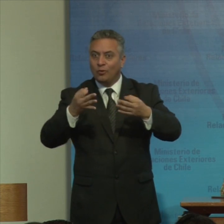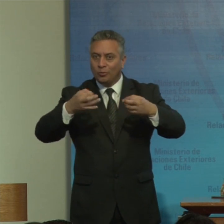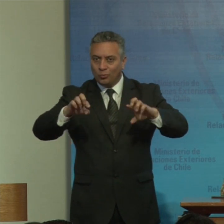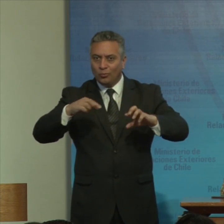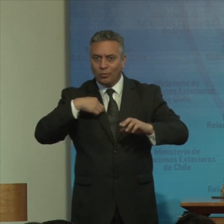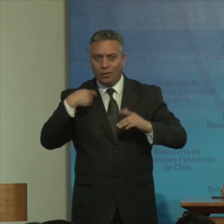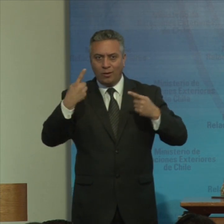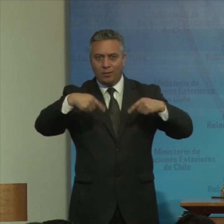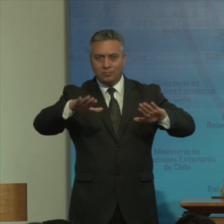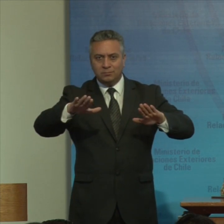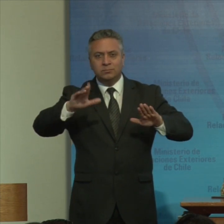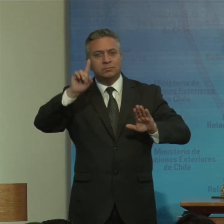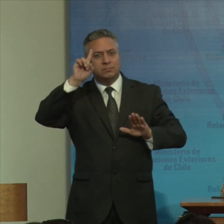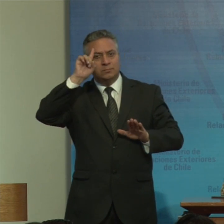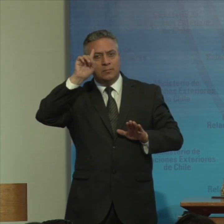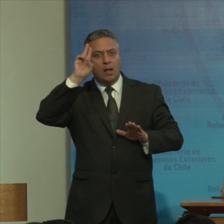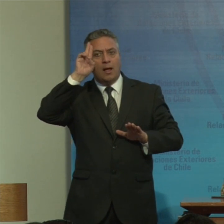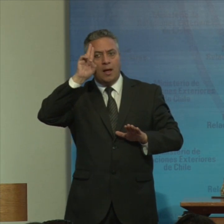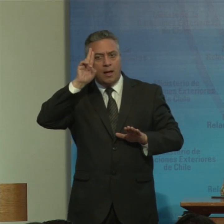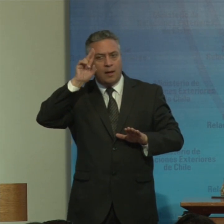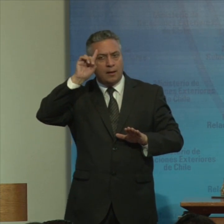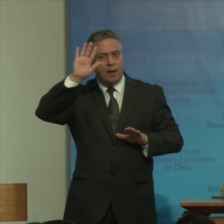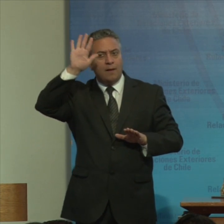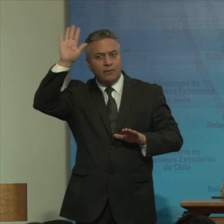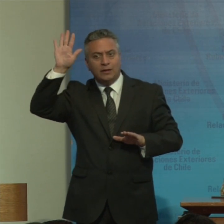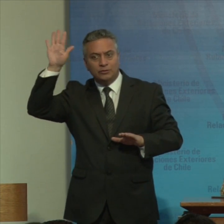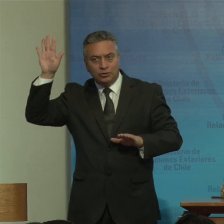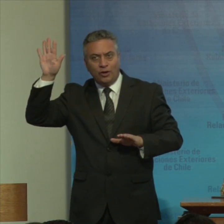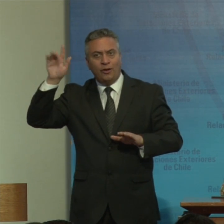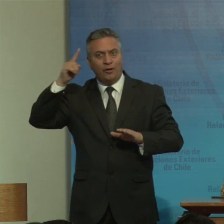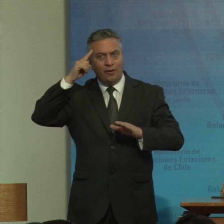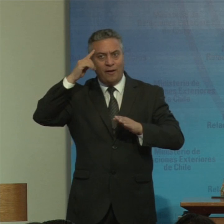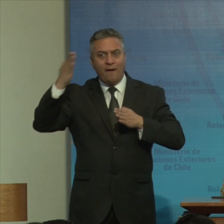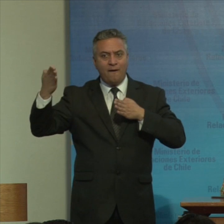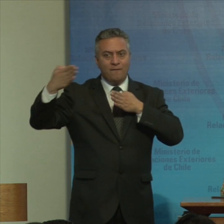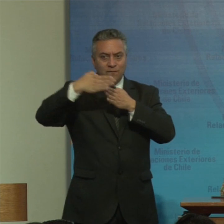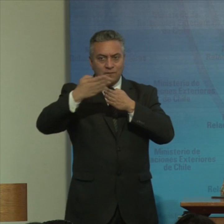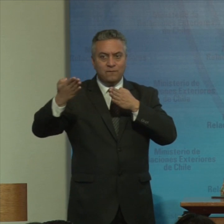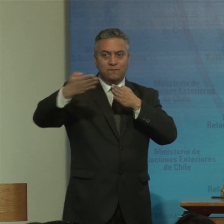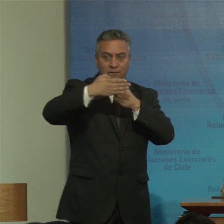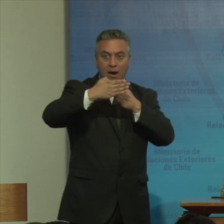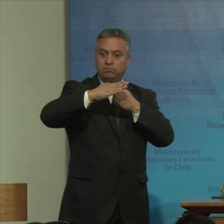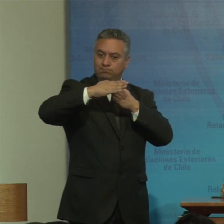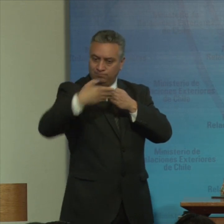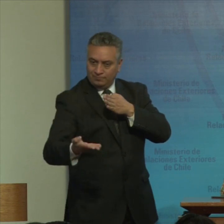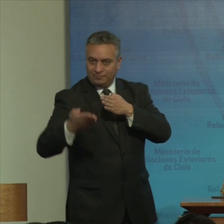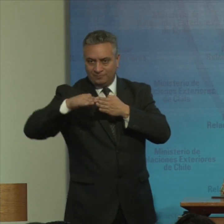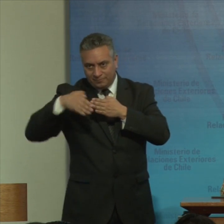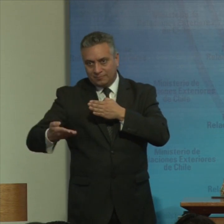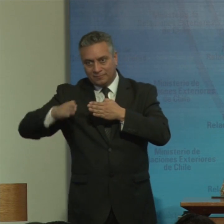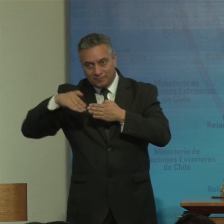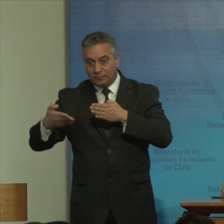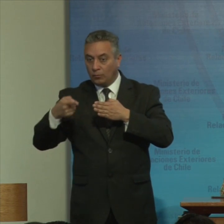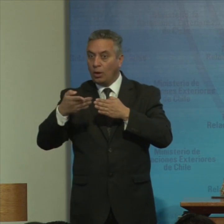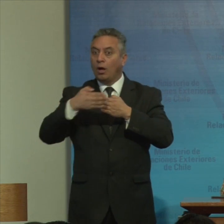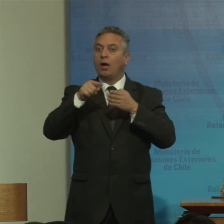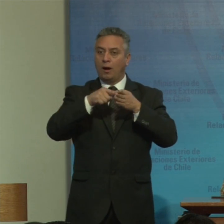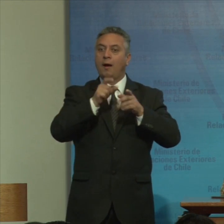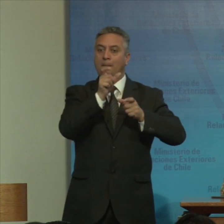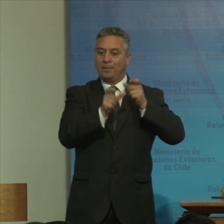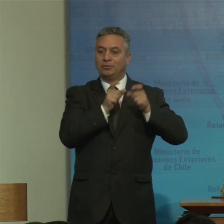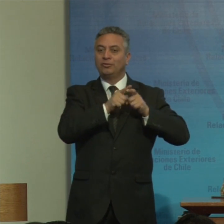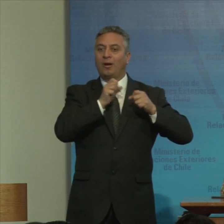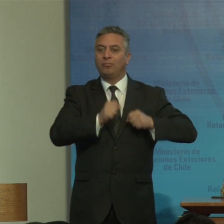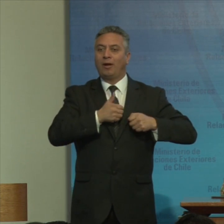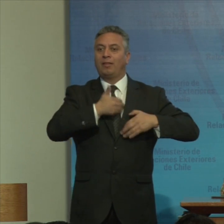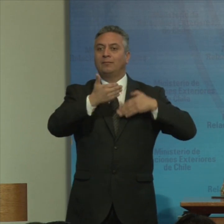respetando su objetivo principal de eliminar las barreras que impiden la participación plena y efectiva de las personas